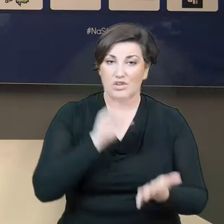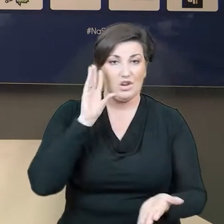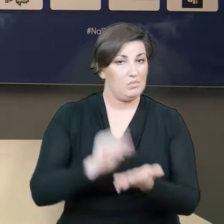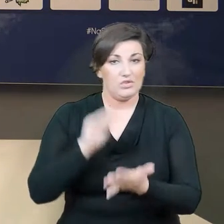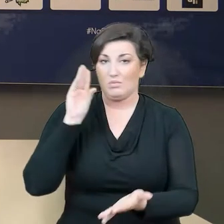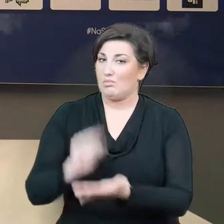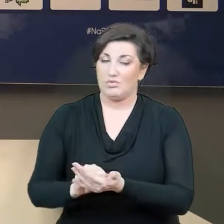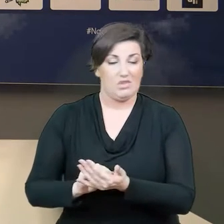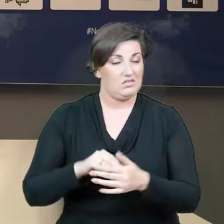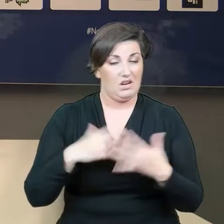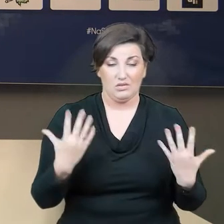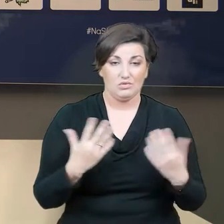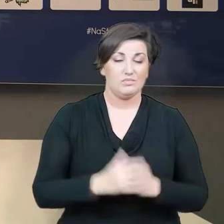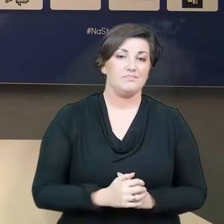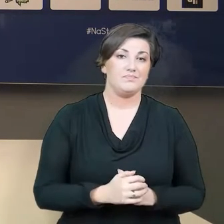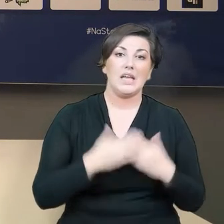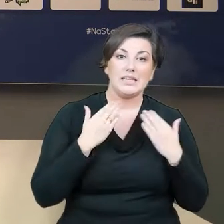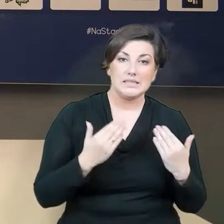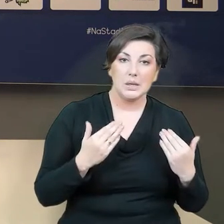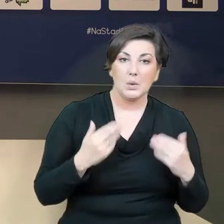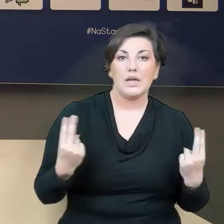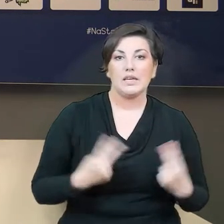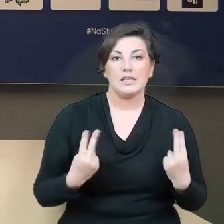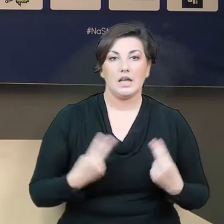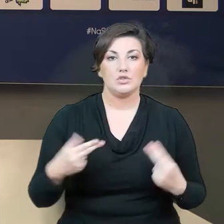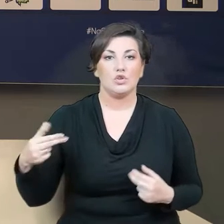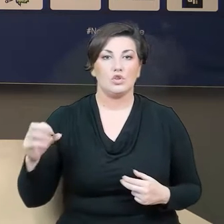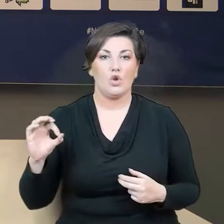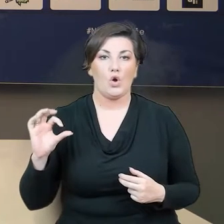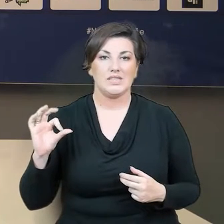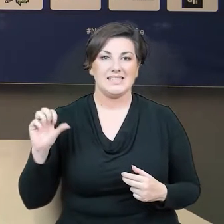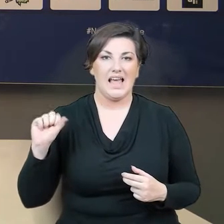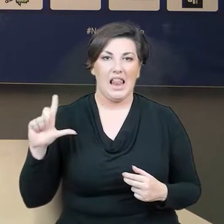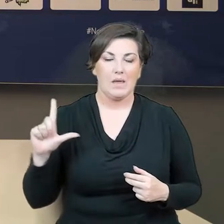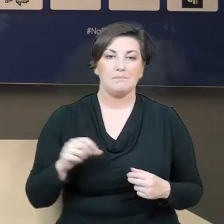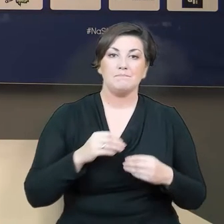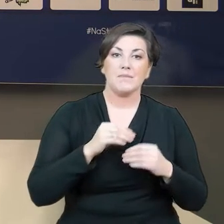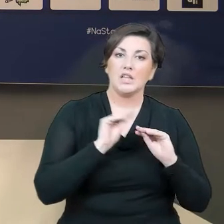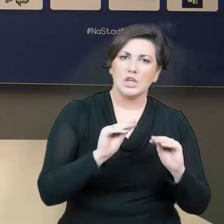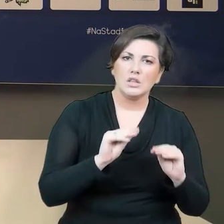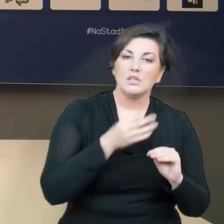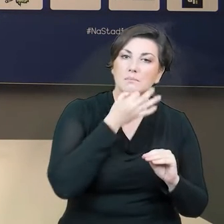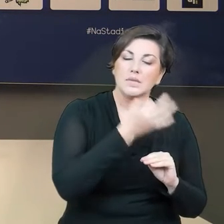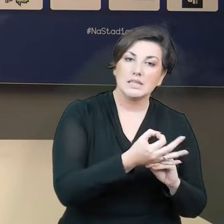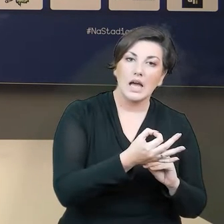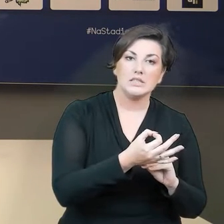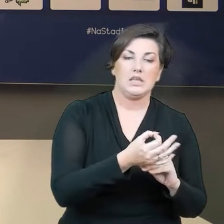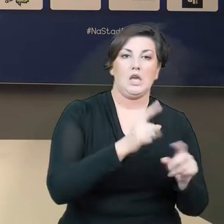powtarzalność. Dziękuję. Redaktor Bartosz Nosal. Panie trenerze, czy w rozmowach z zespołem i podczas motywowania piłkarzy